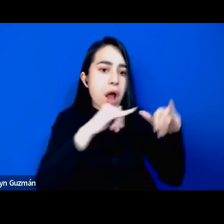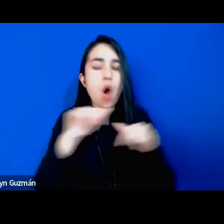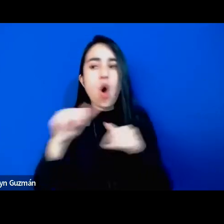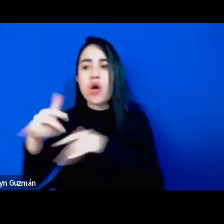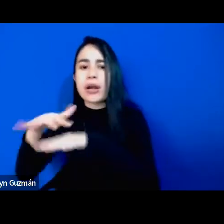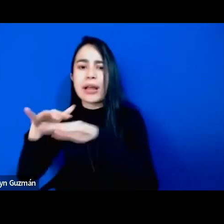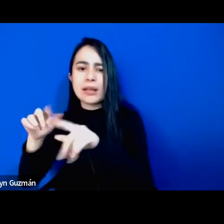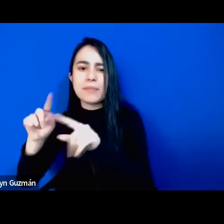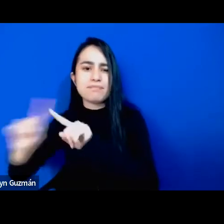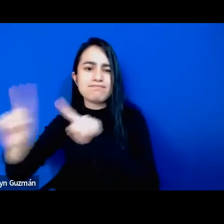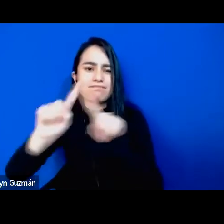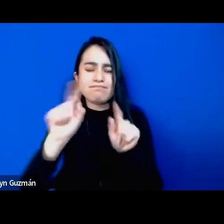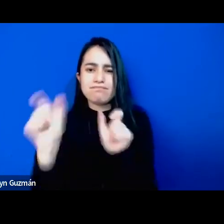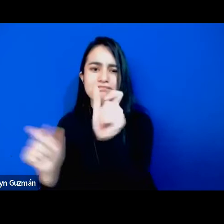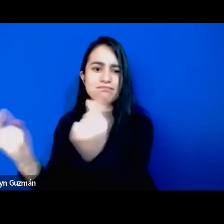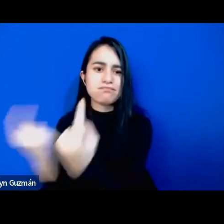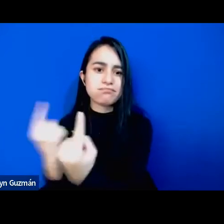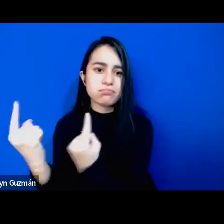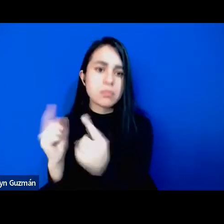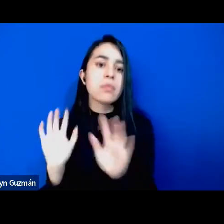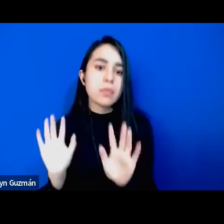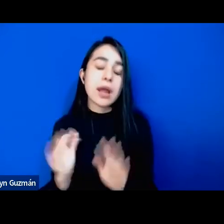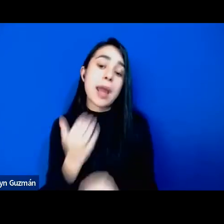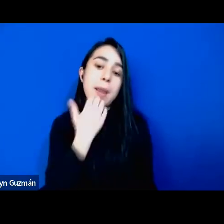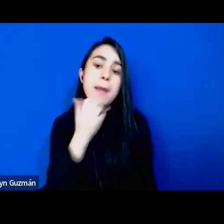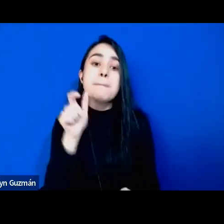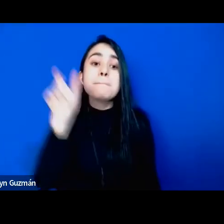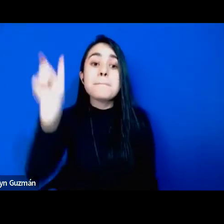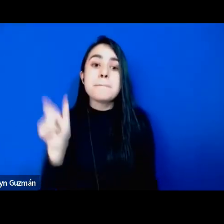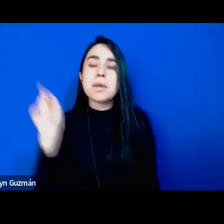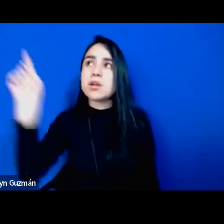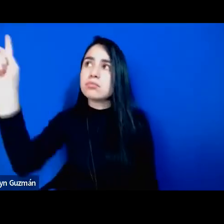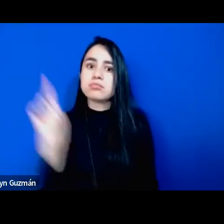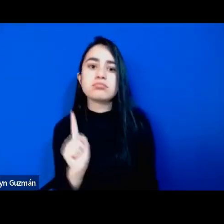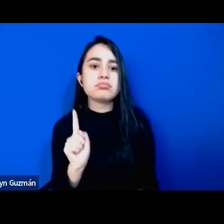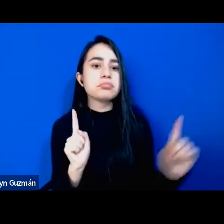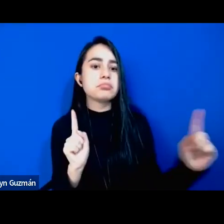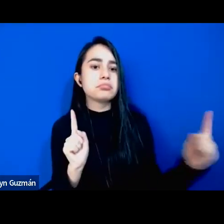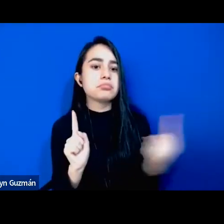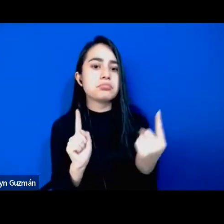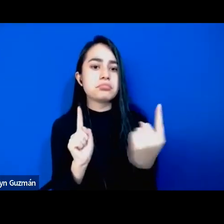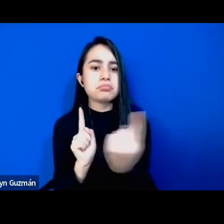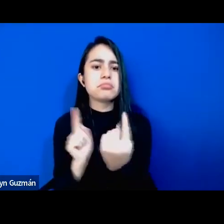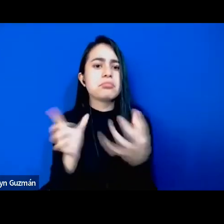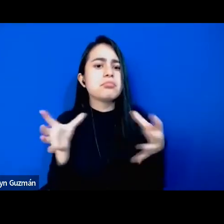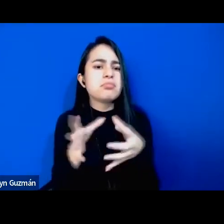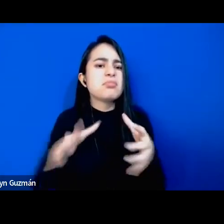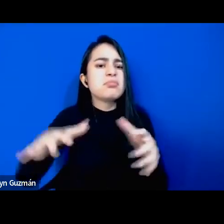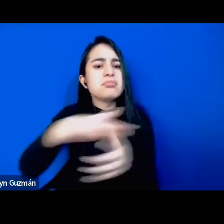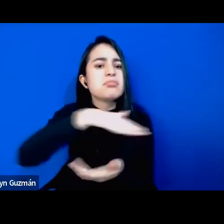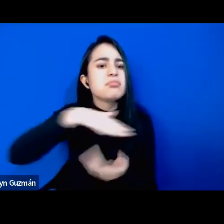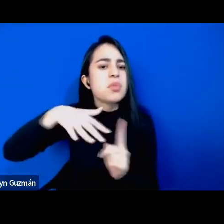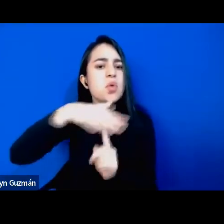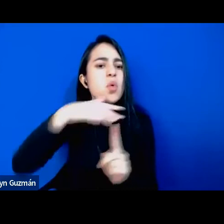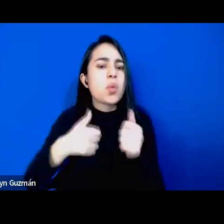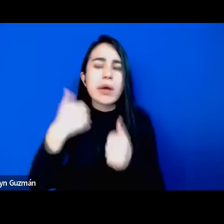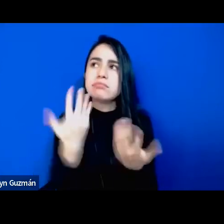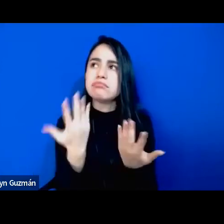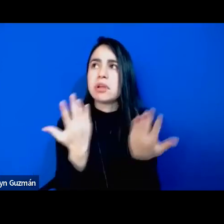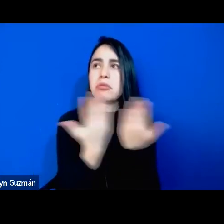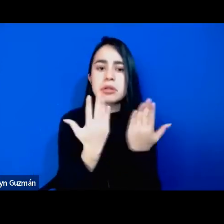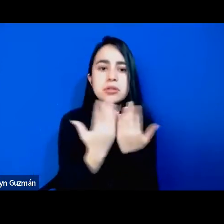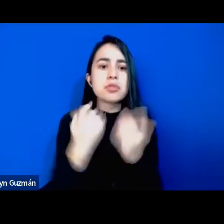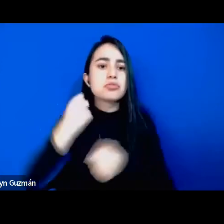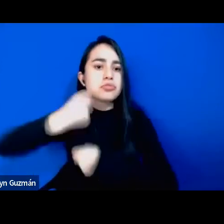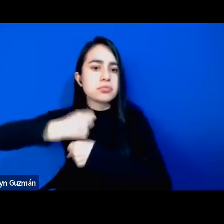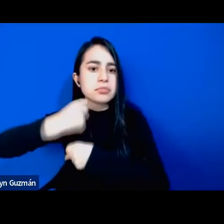el hecho de que ciertas personas puedan convivir en espacios ya sea educativos o laborales con clases gentes de